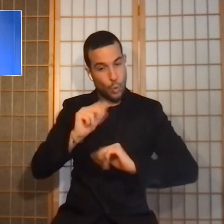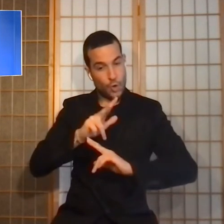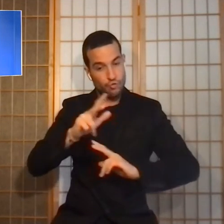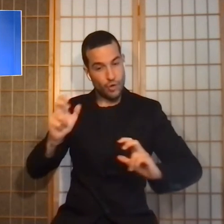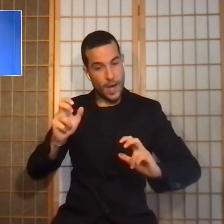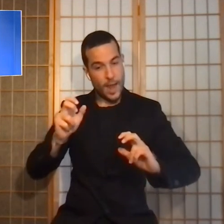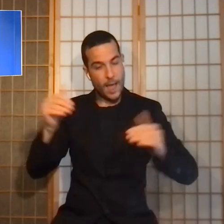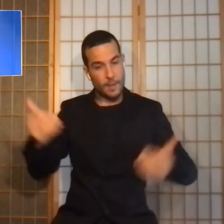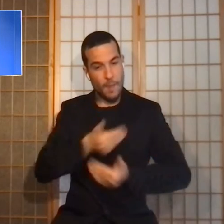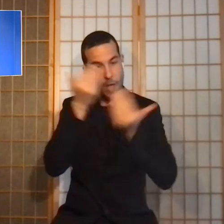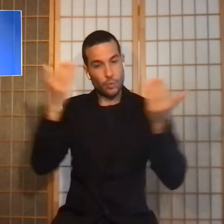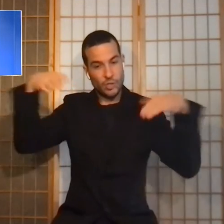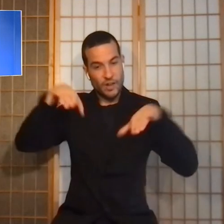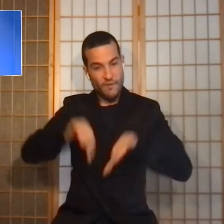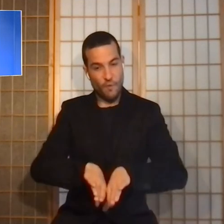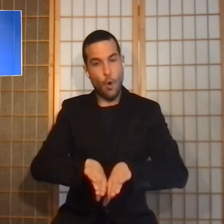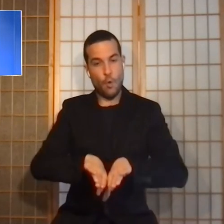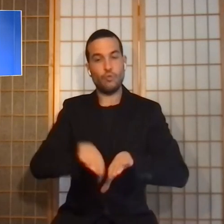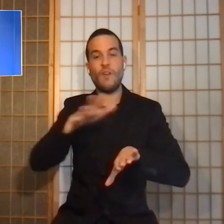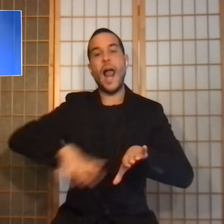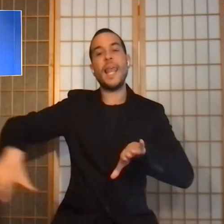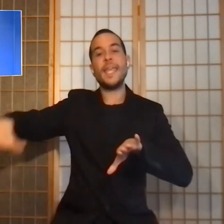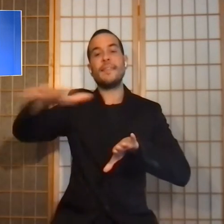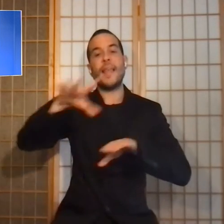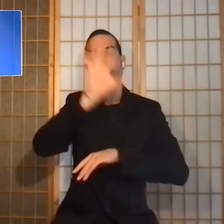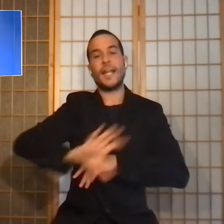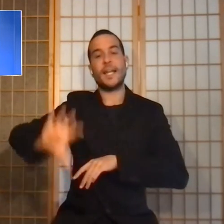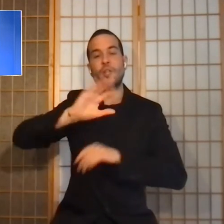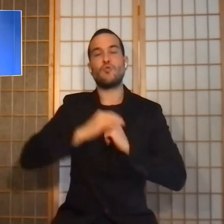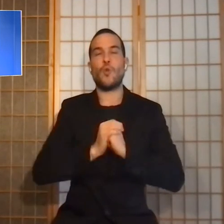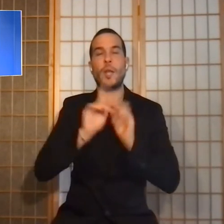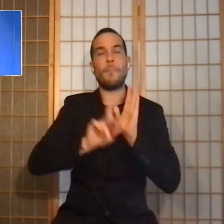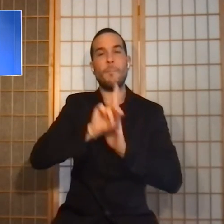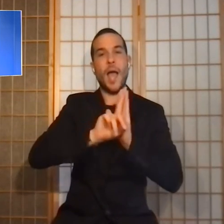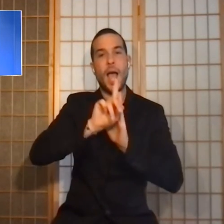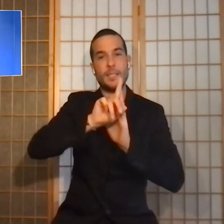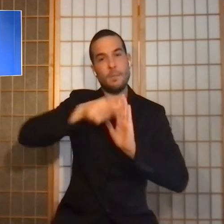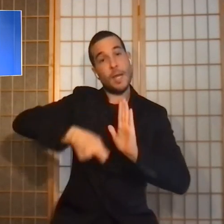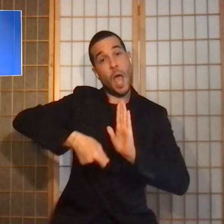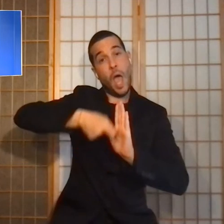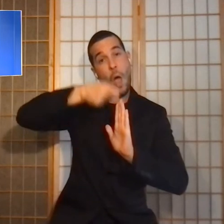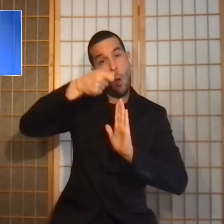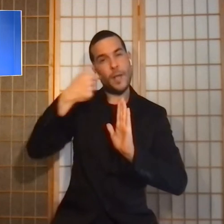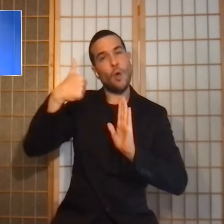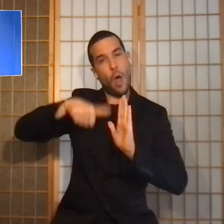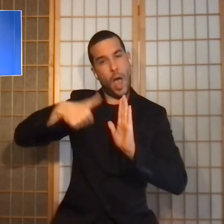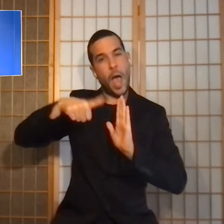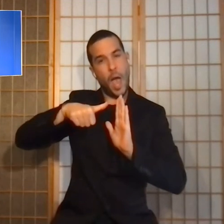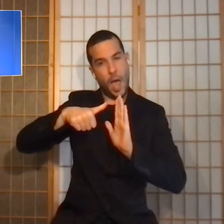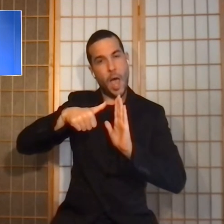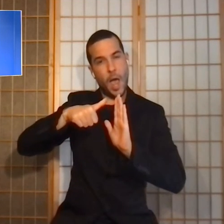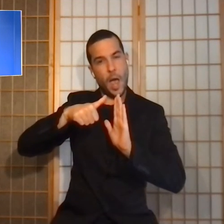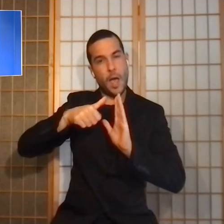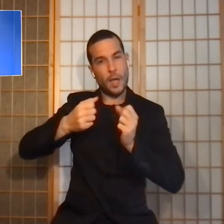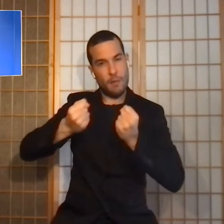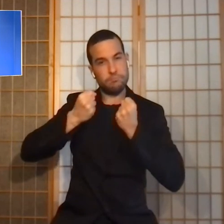nei fondovalli più interni della regione Massime in aumento anche consistente nelle zone